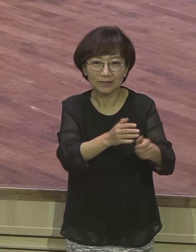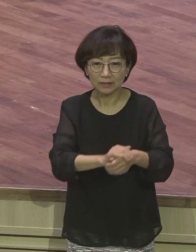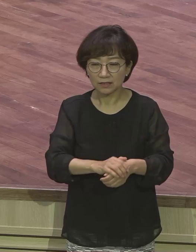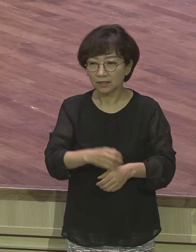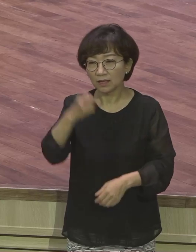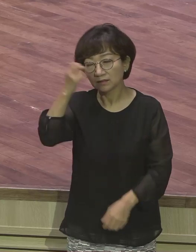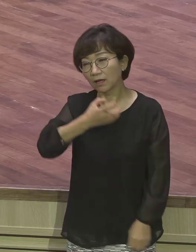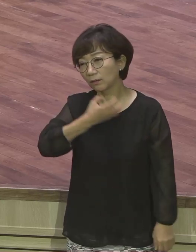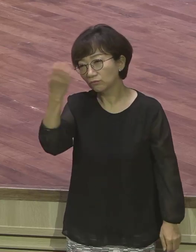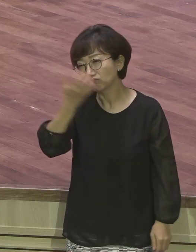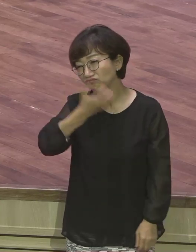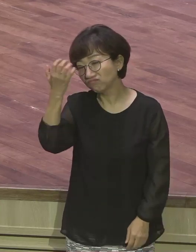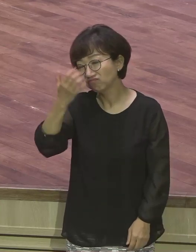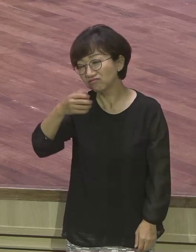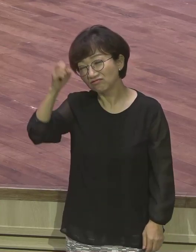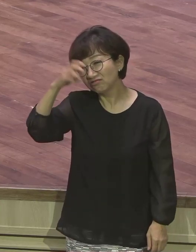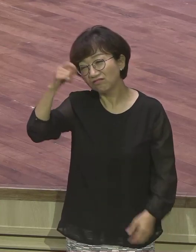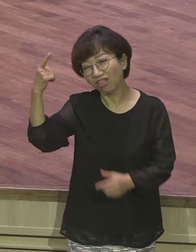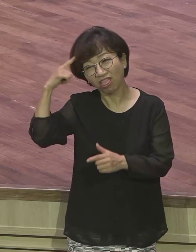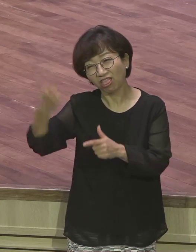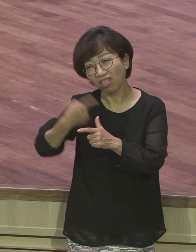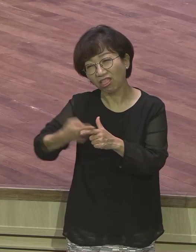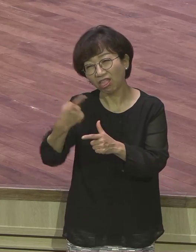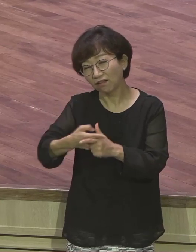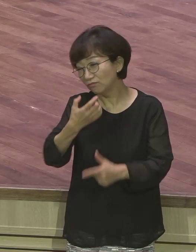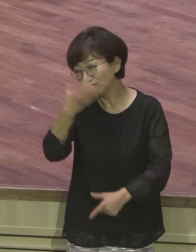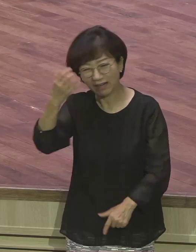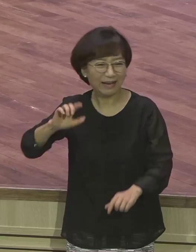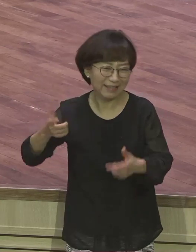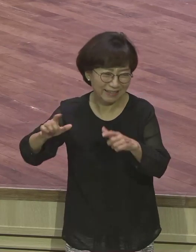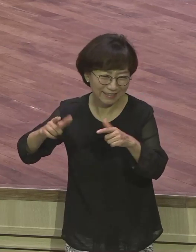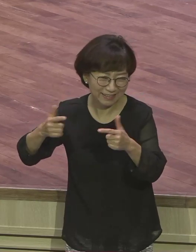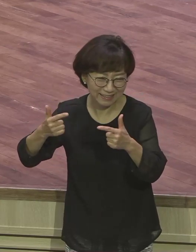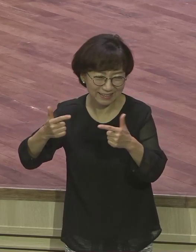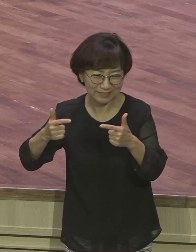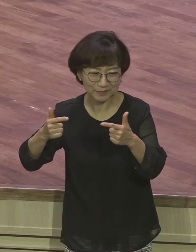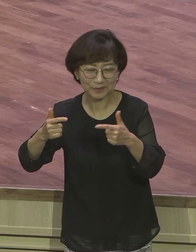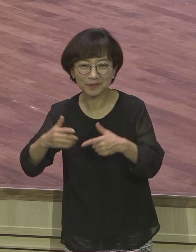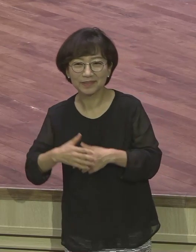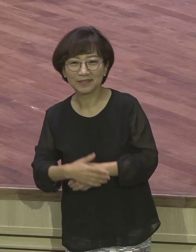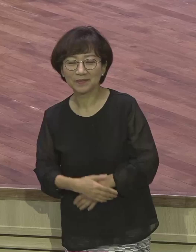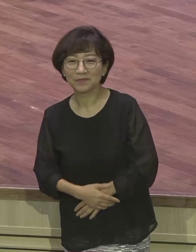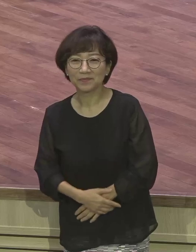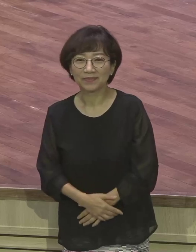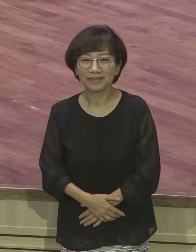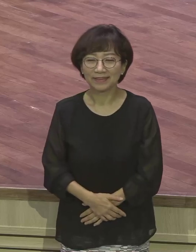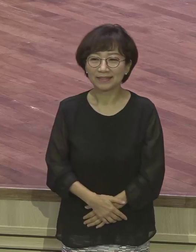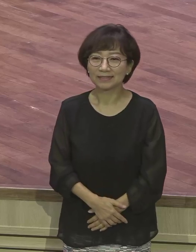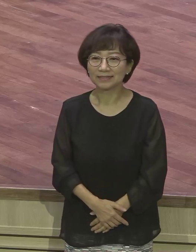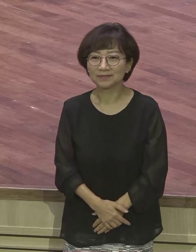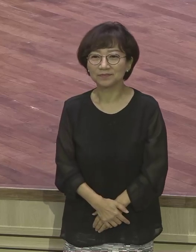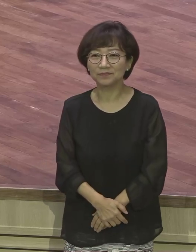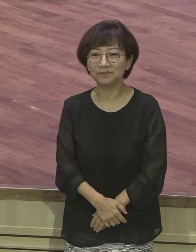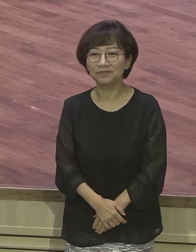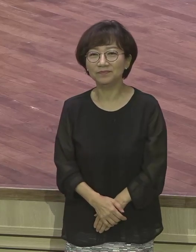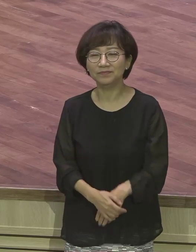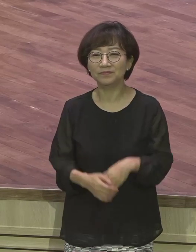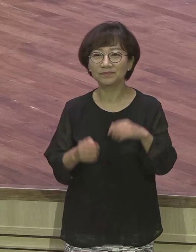아니었어요. 몽상가는요. 이 꿈을 꾸가지고 뭘 한다는 건 이런 사람들은 어려우면 힘들면 안 해요. 도중에 포기합니다.